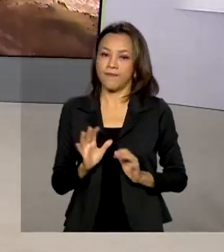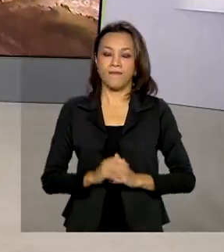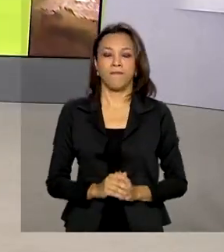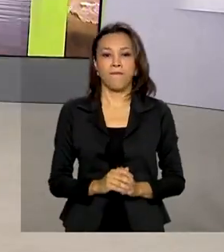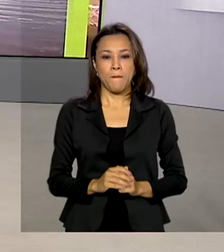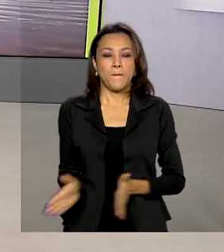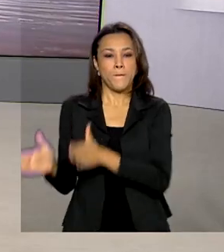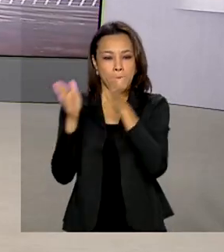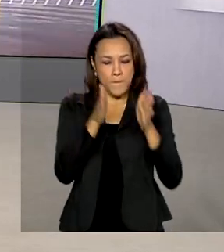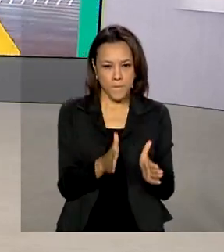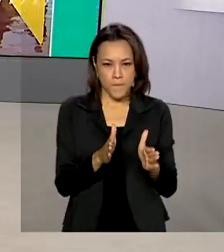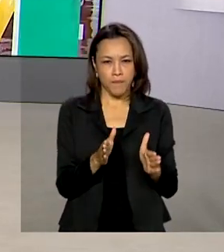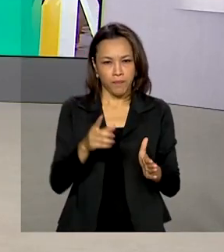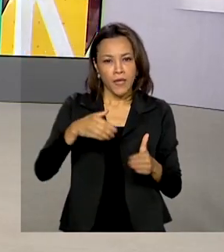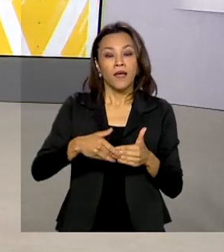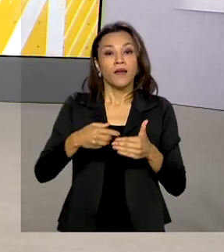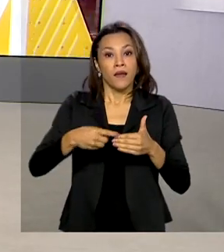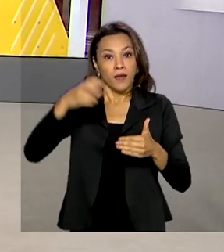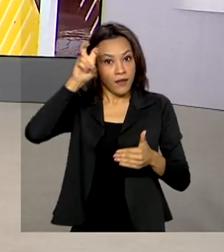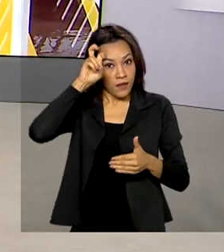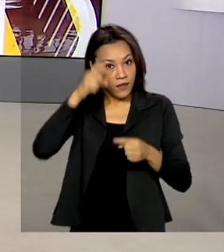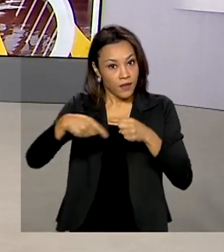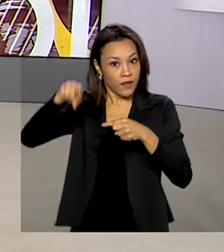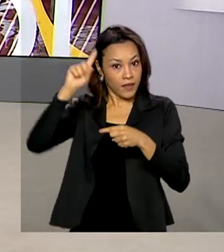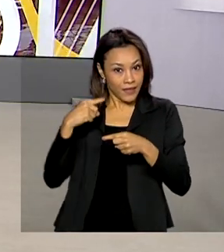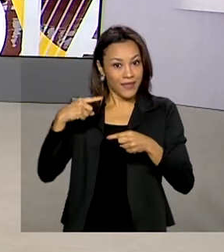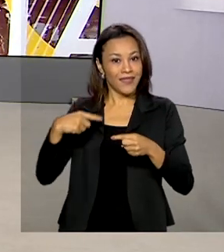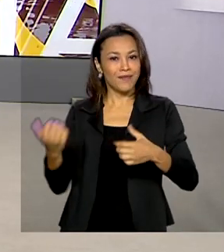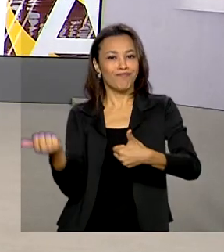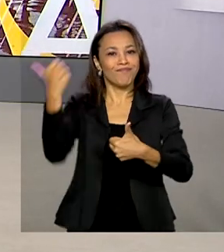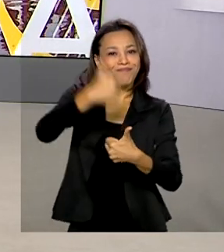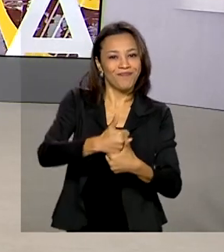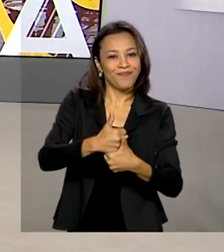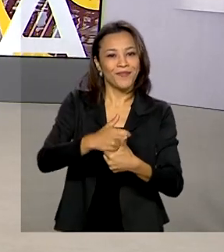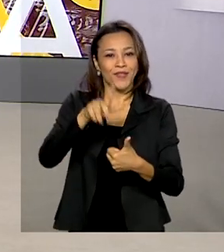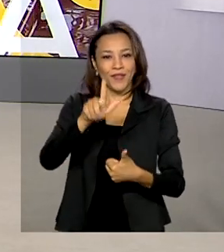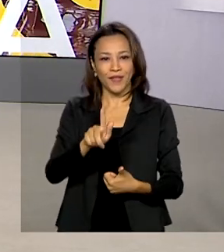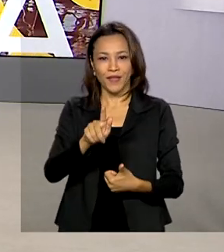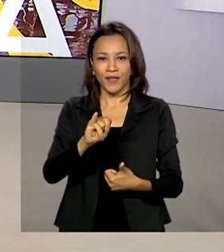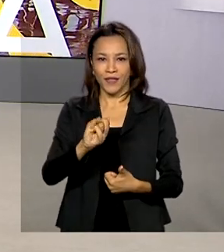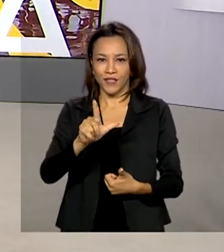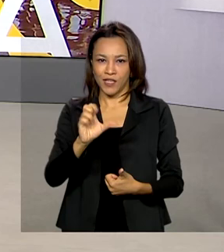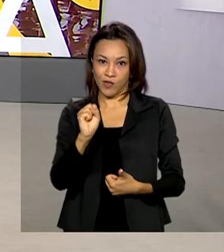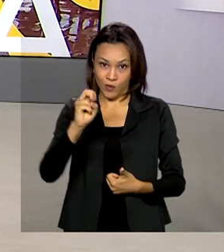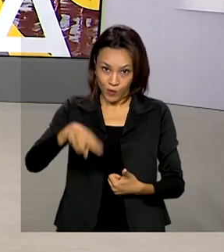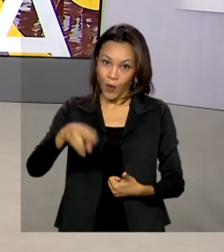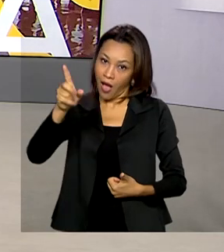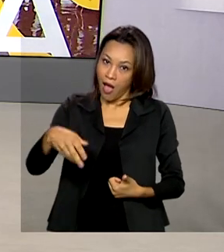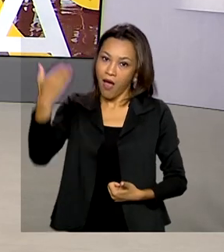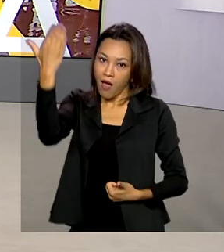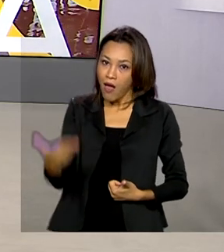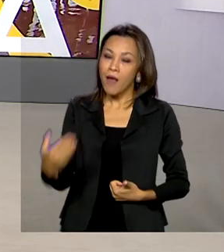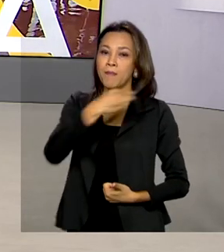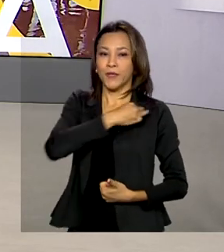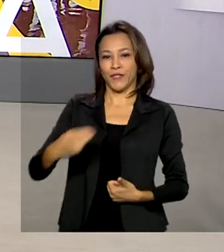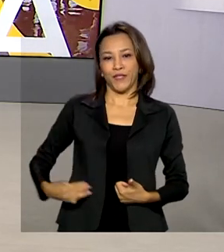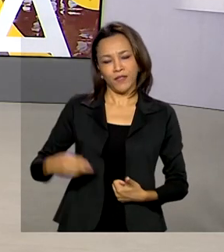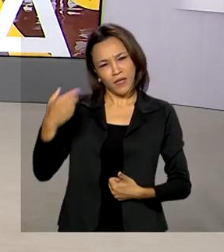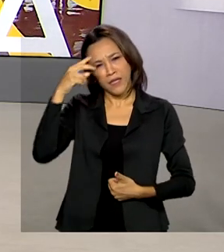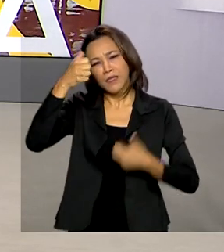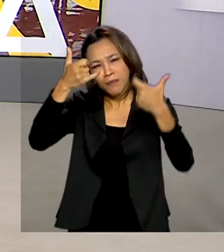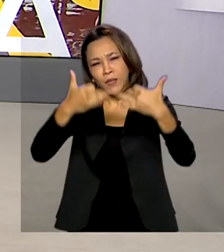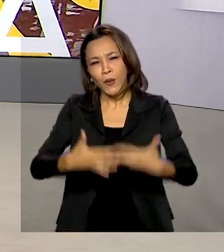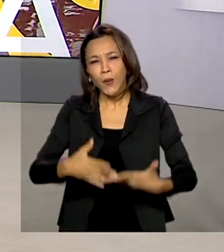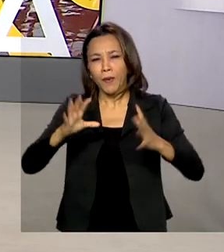E nesta quinta-feira, Gilson Machado tomou posse como ministro do Turismo. Na cerimônia, lembrou a importância do setor na